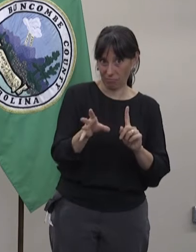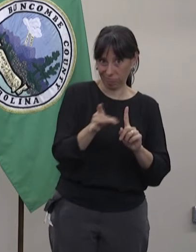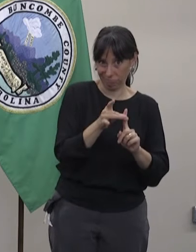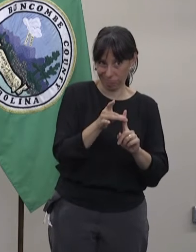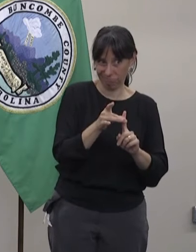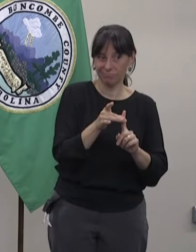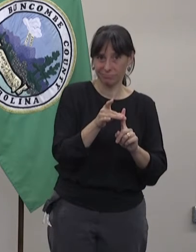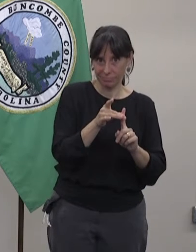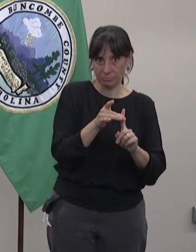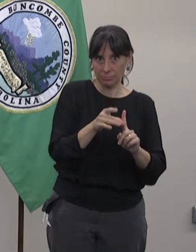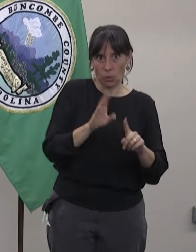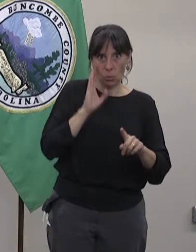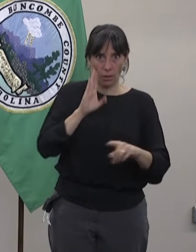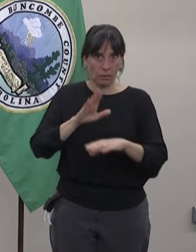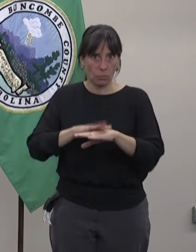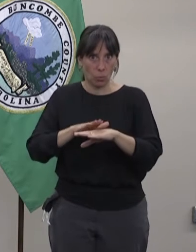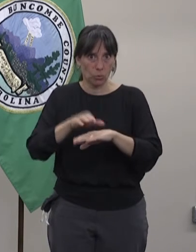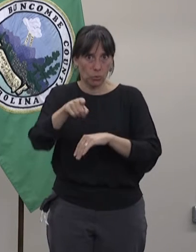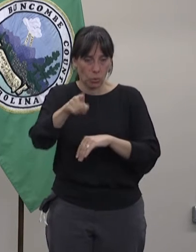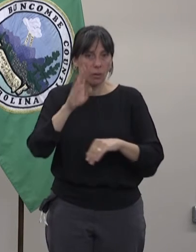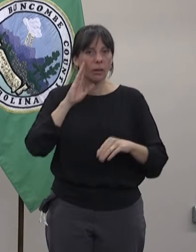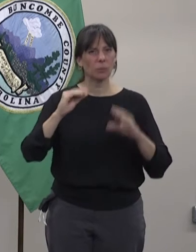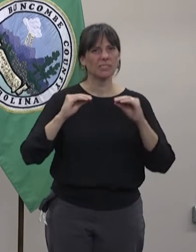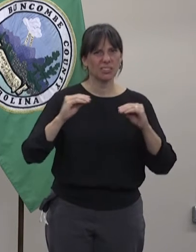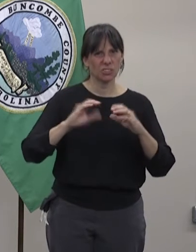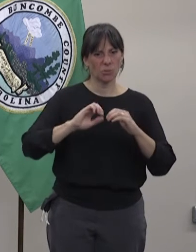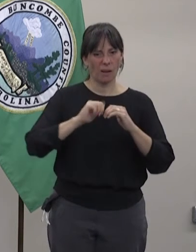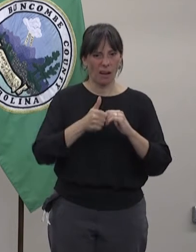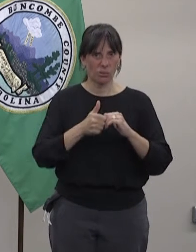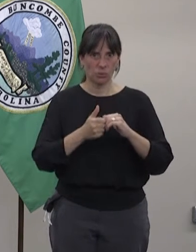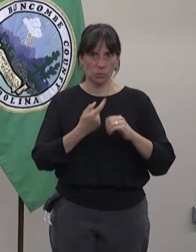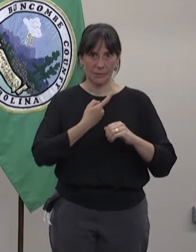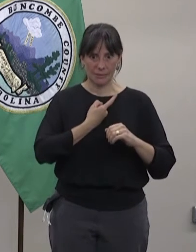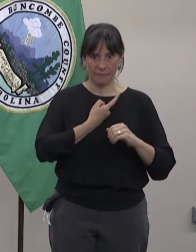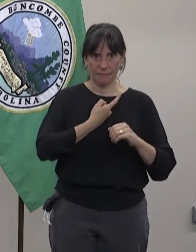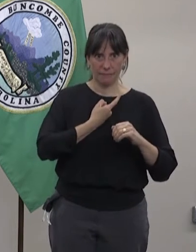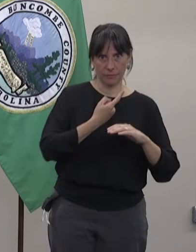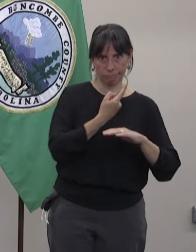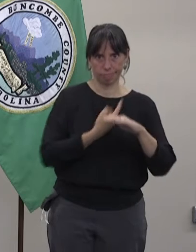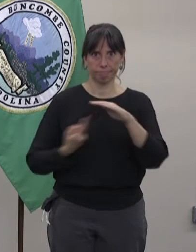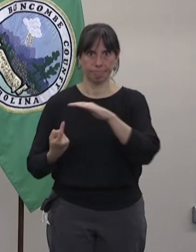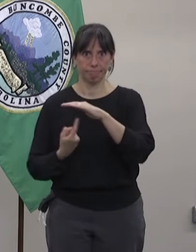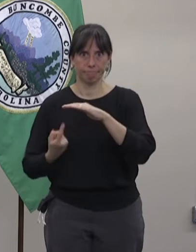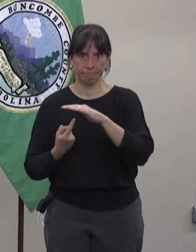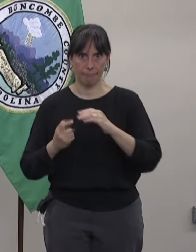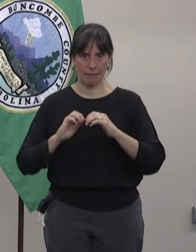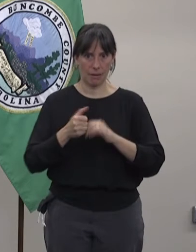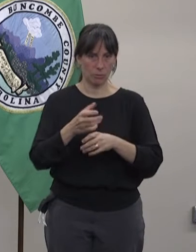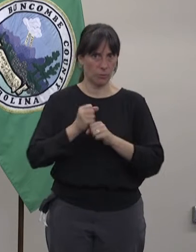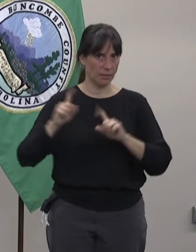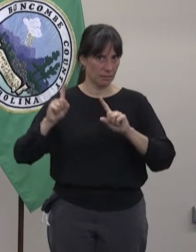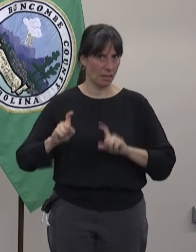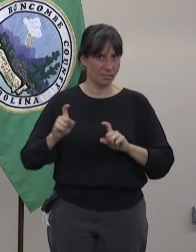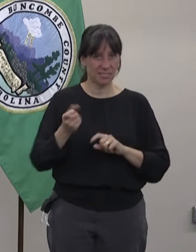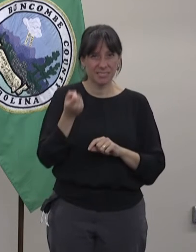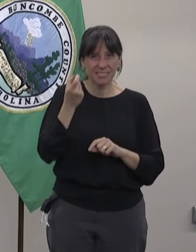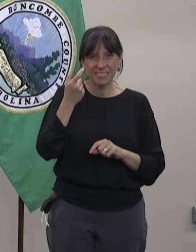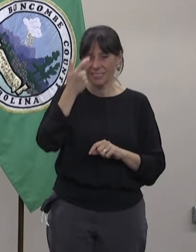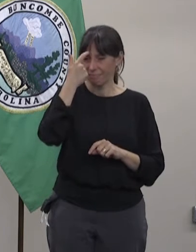en contacto con ellos. Y luego te dejará contactar más para cómo hacerte la prueba.